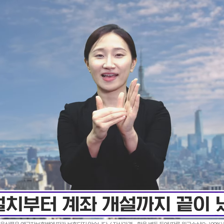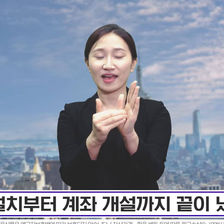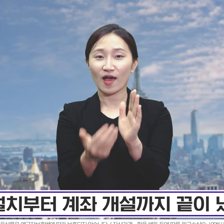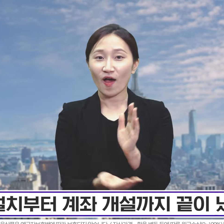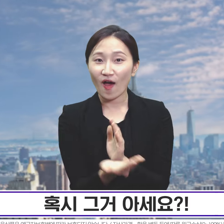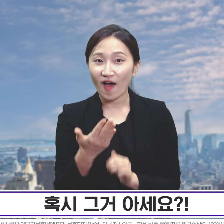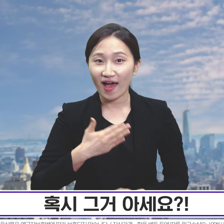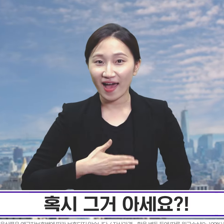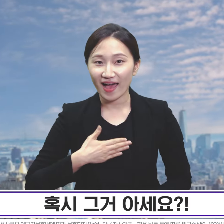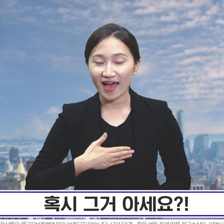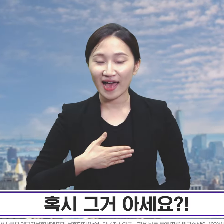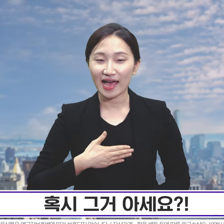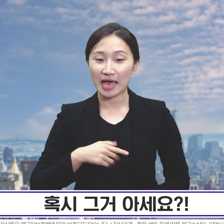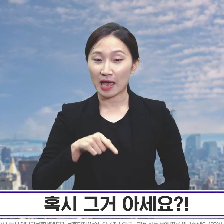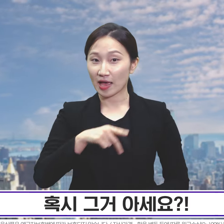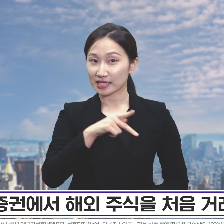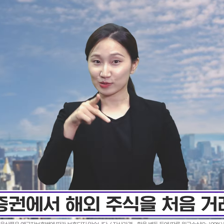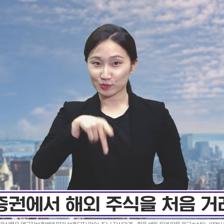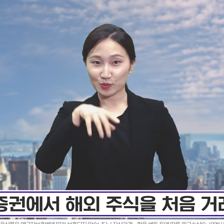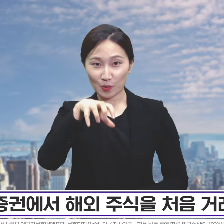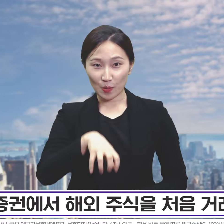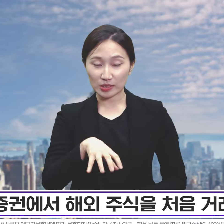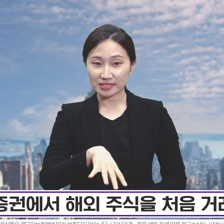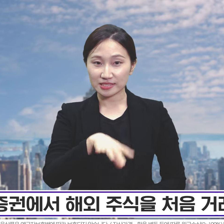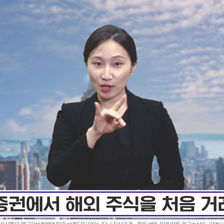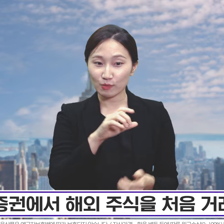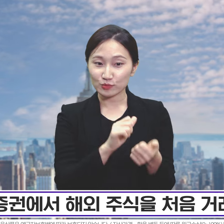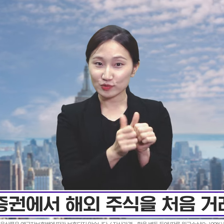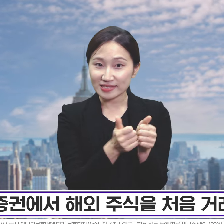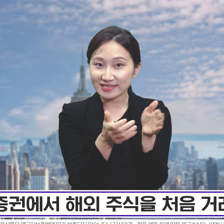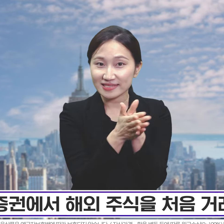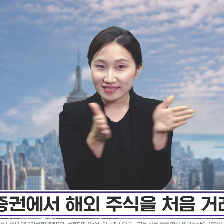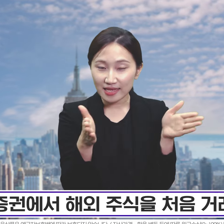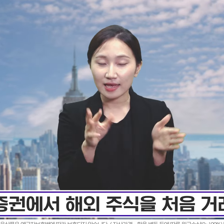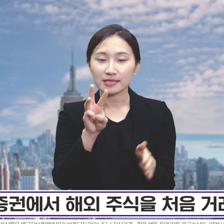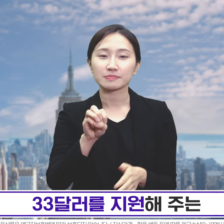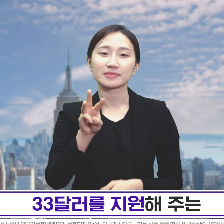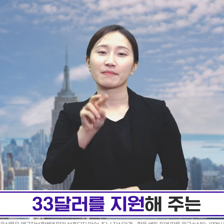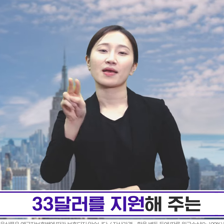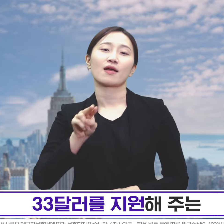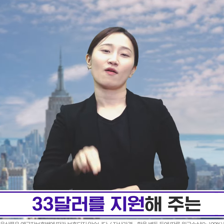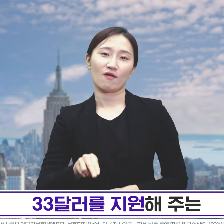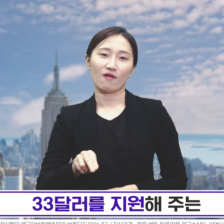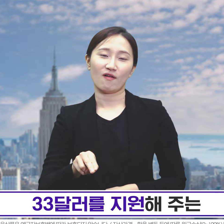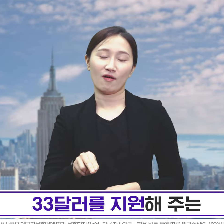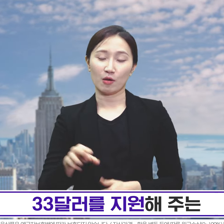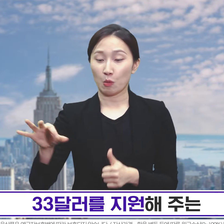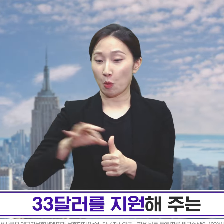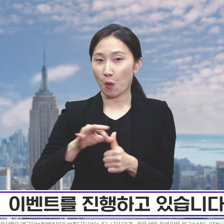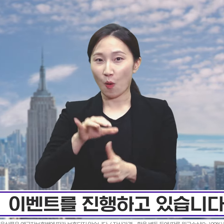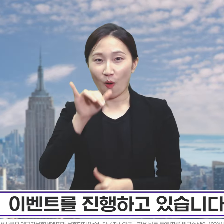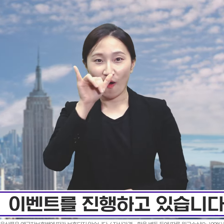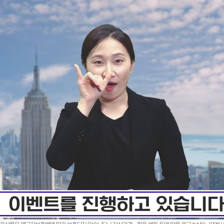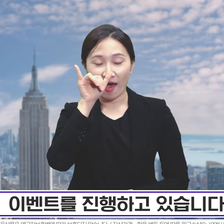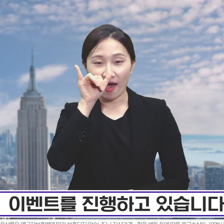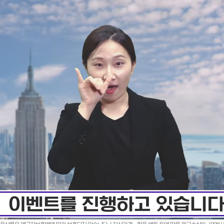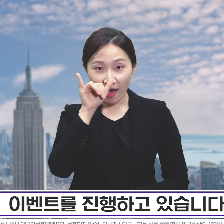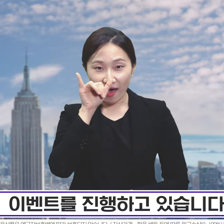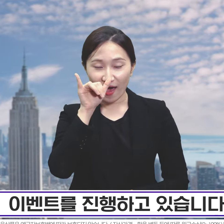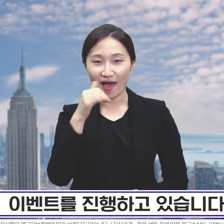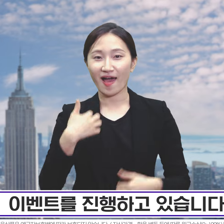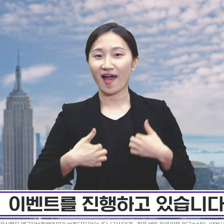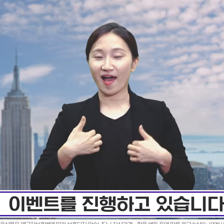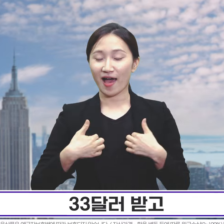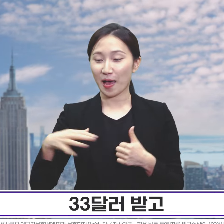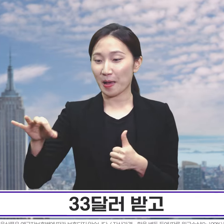났는데요. 혹시 그거 아시나요? 키움증권에서 해외 주식을 처음 거래할 때 33달러를 지원해 주는 이벤트를 진행하고